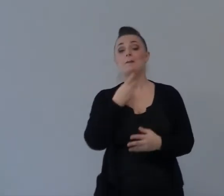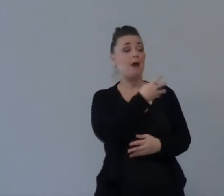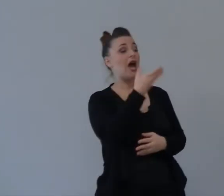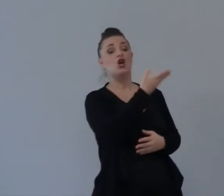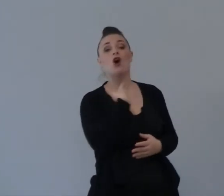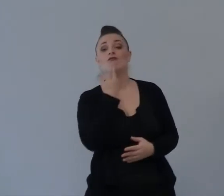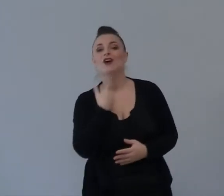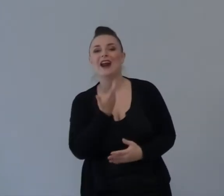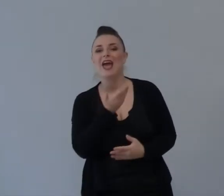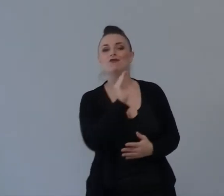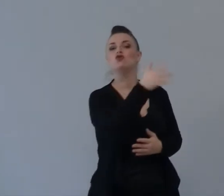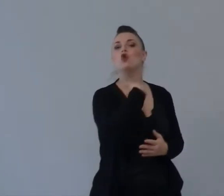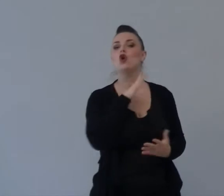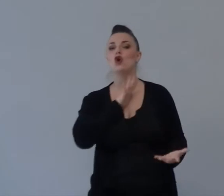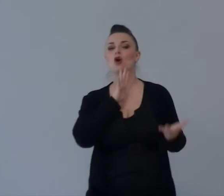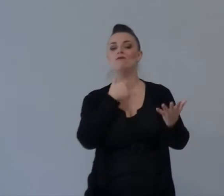Perché Voglio Lavorare Tempo